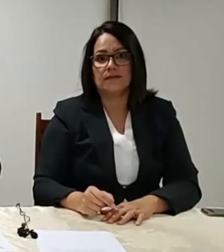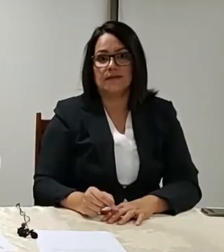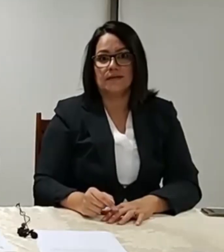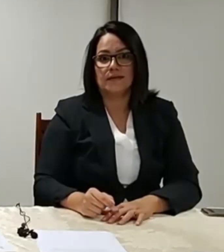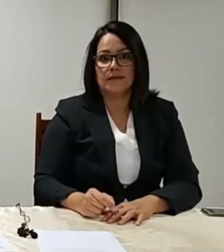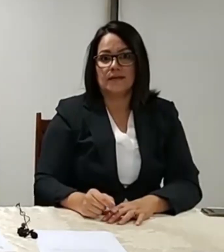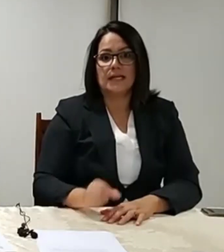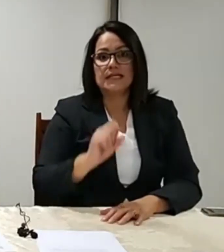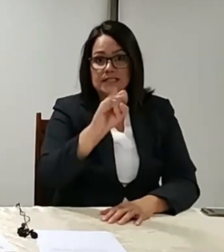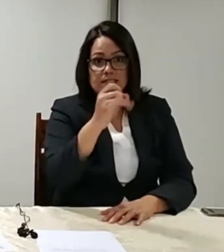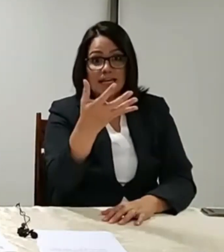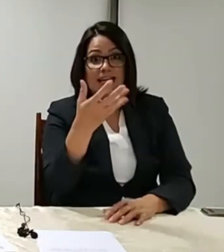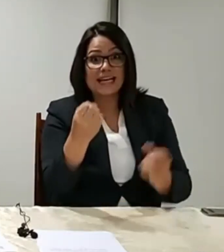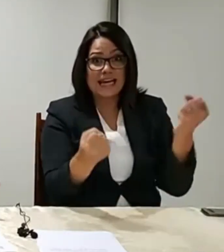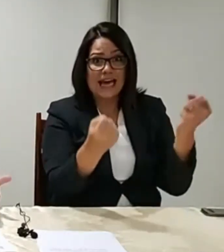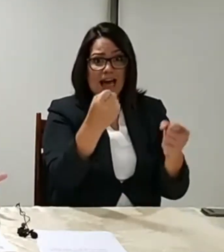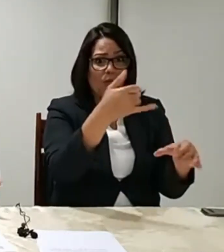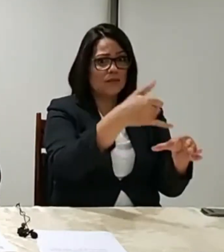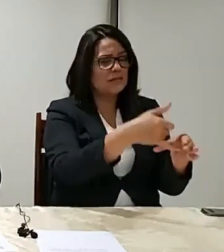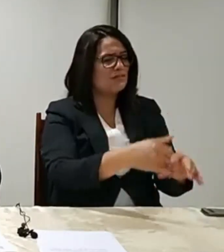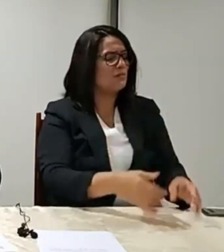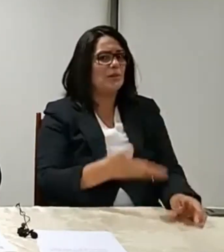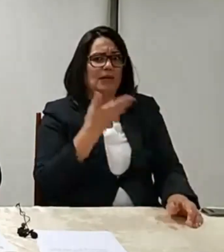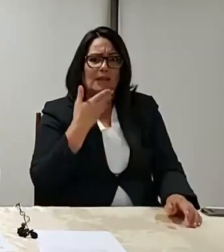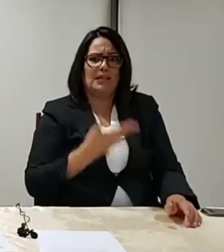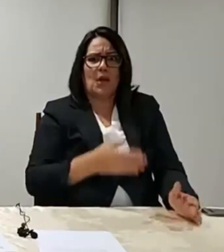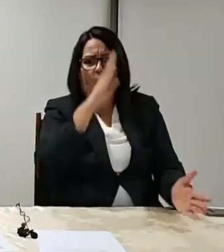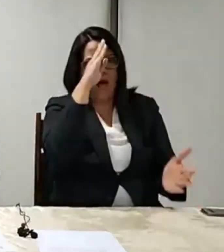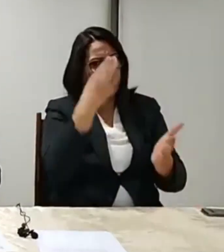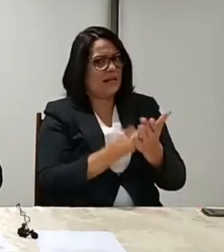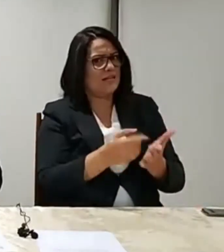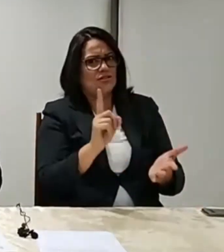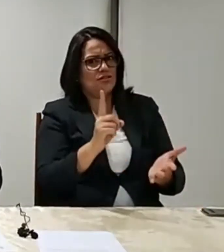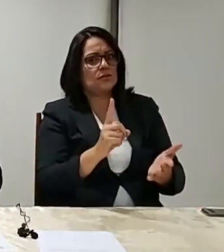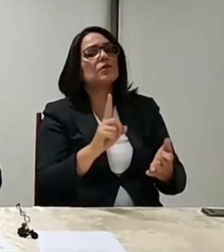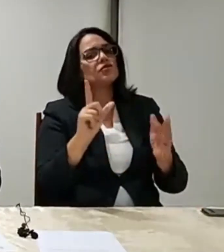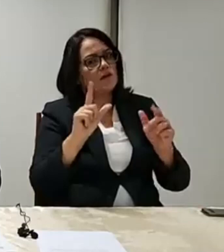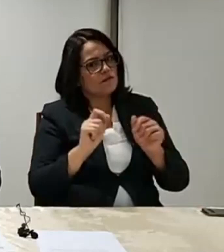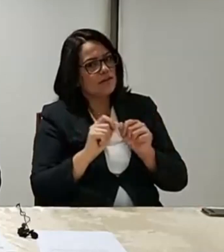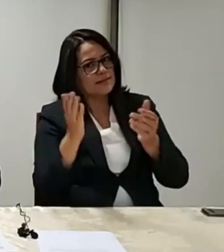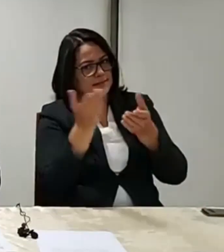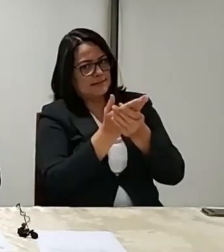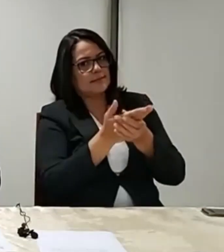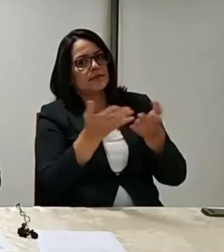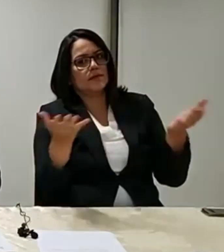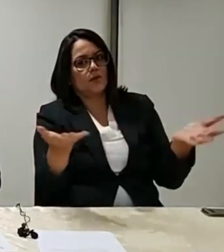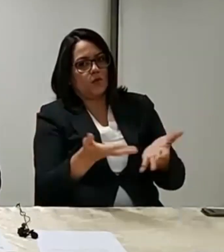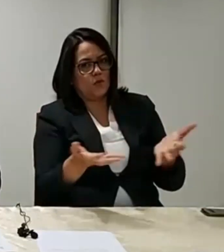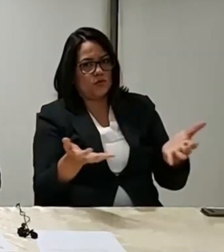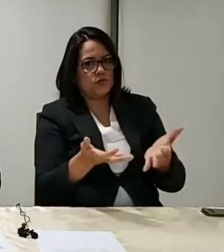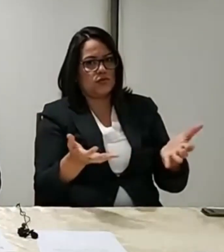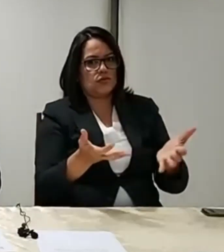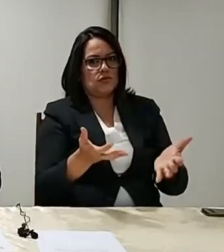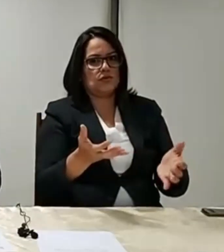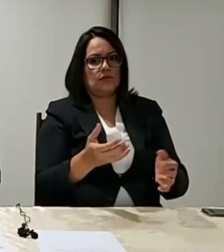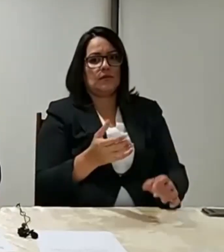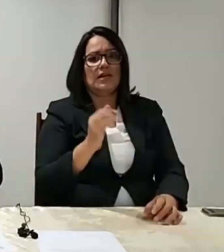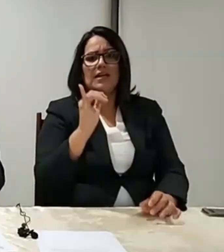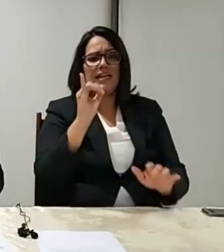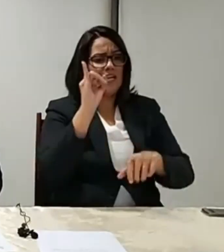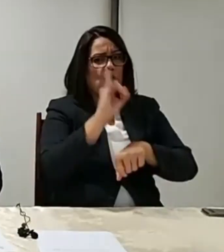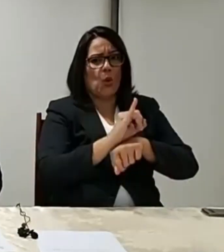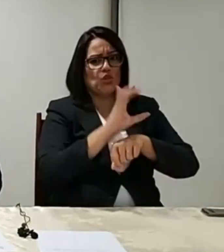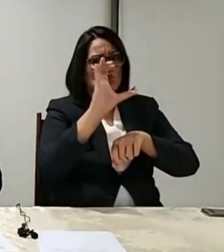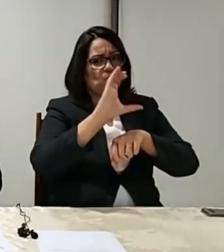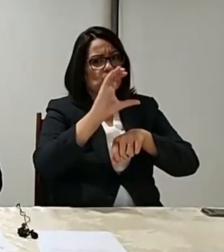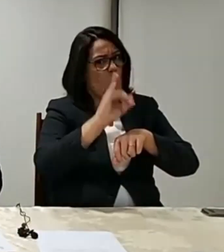Para abastecer o carro, eu não estou acreditando nisso. Bem, entramos com uma ação hoje. Ação direta de consolaridade, junto ao